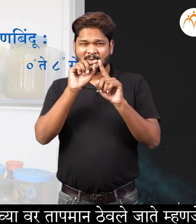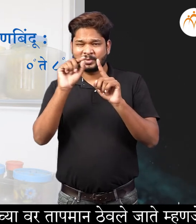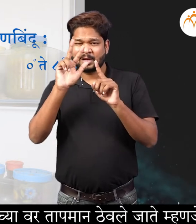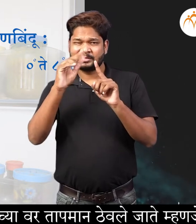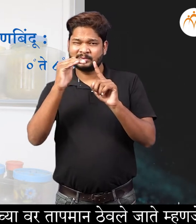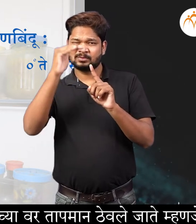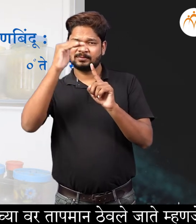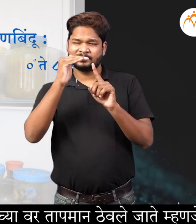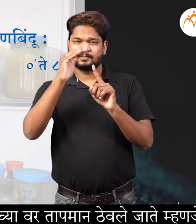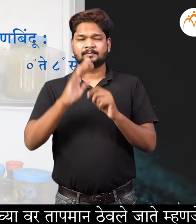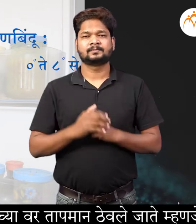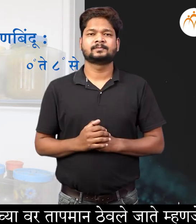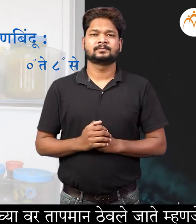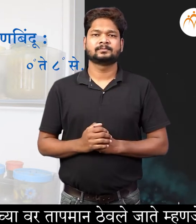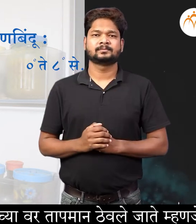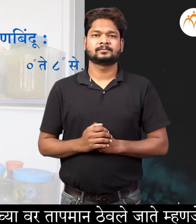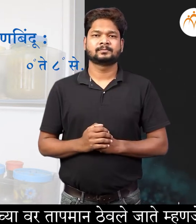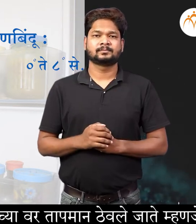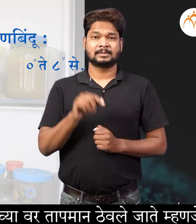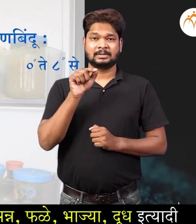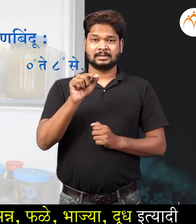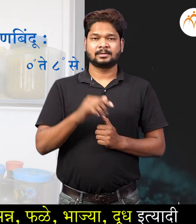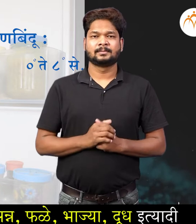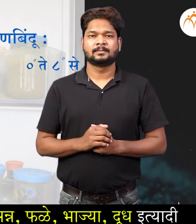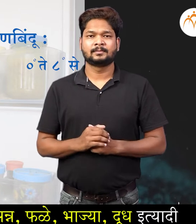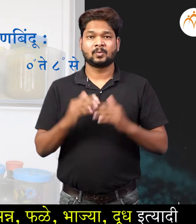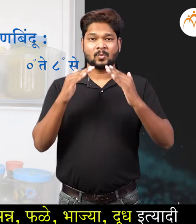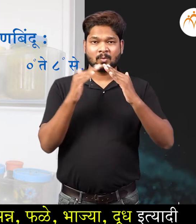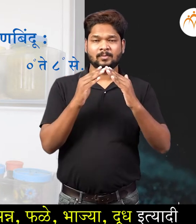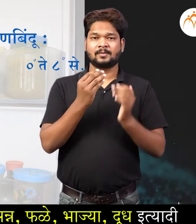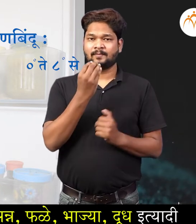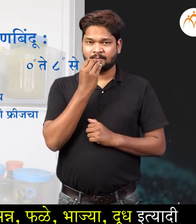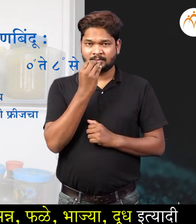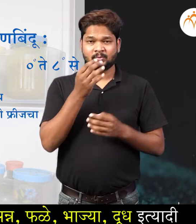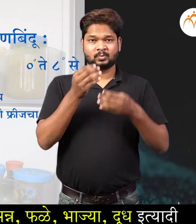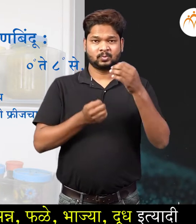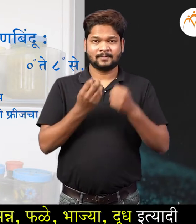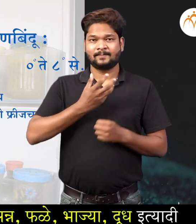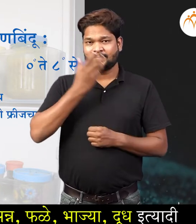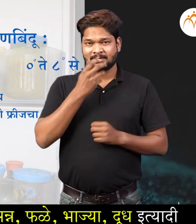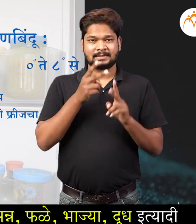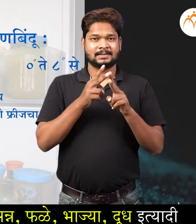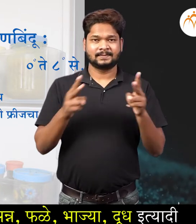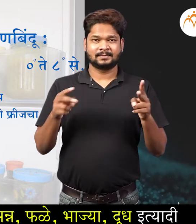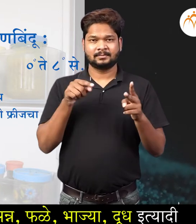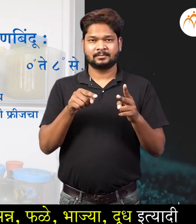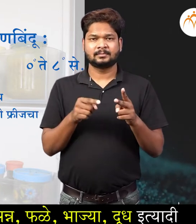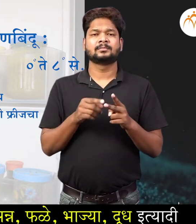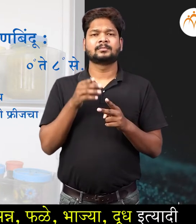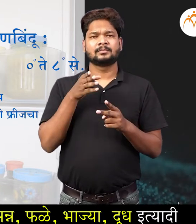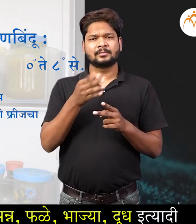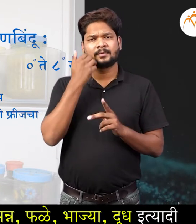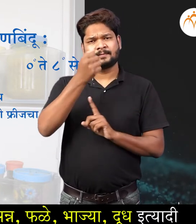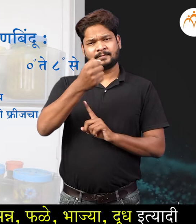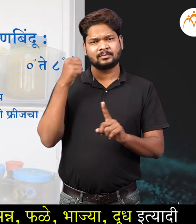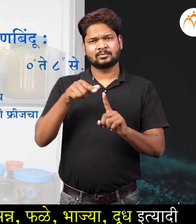जाते मांजे शुन्य ते आठ आउंश सेल्सियस मनून आपन आपल्या घरान मदे अन्न, फढ़े, भाजा, दूद इत्यादी